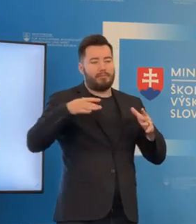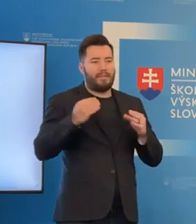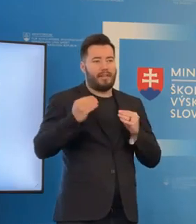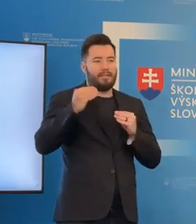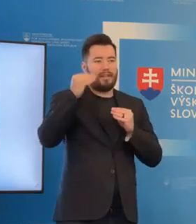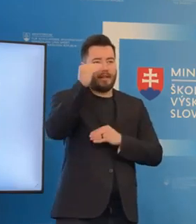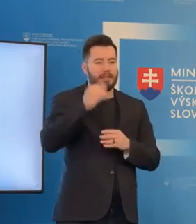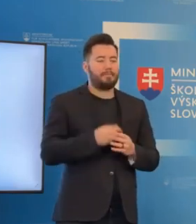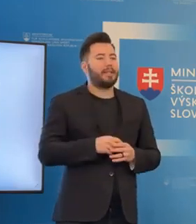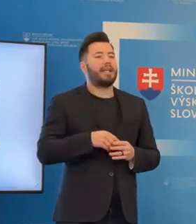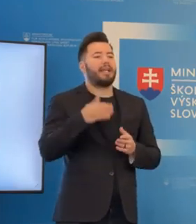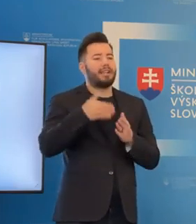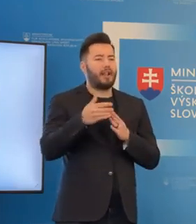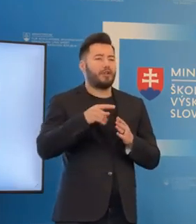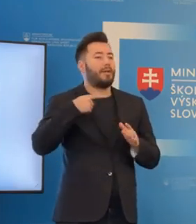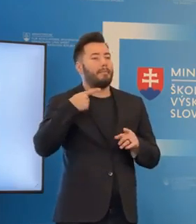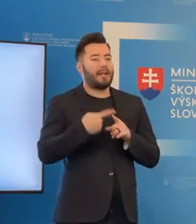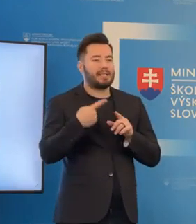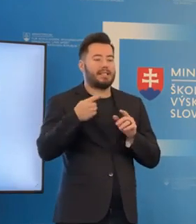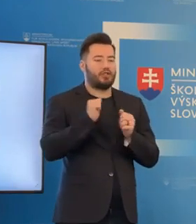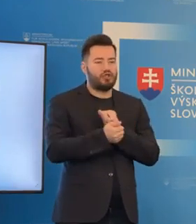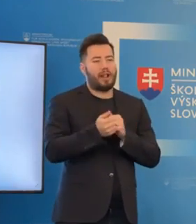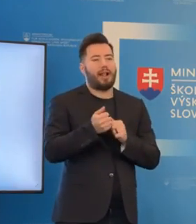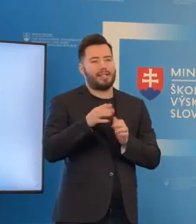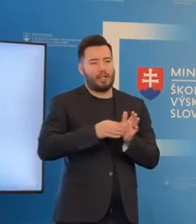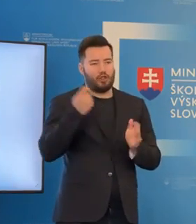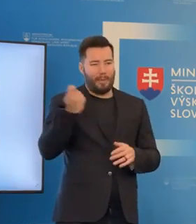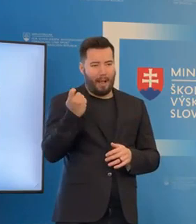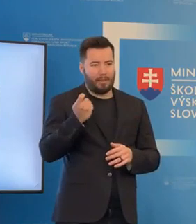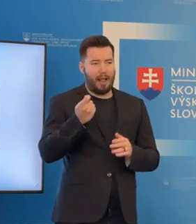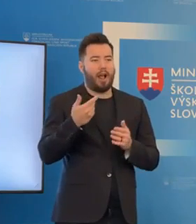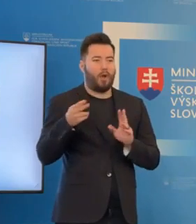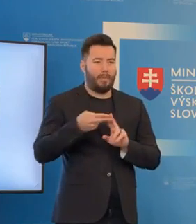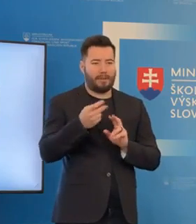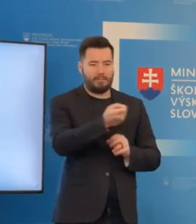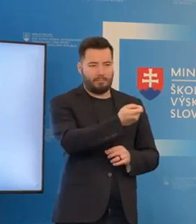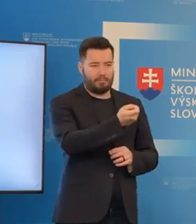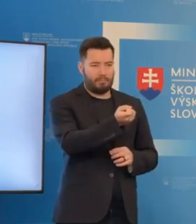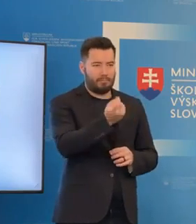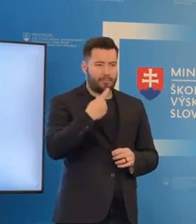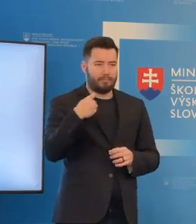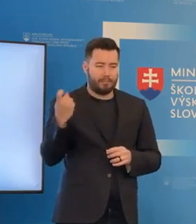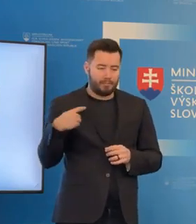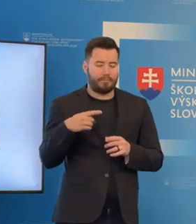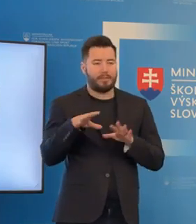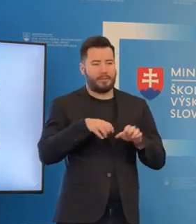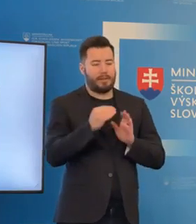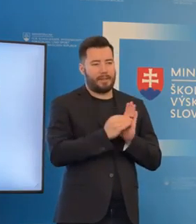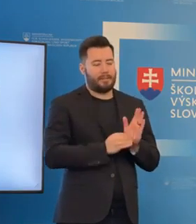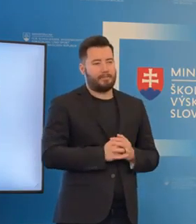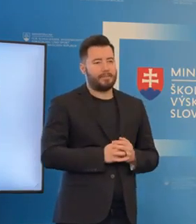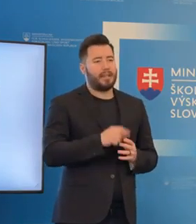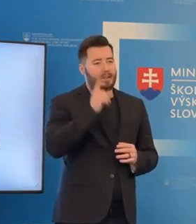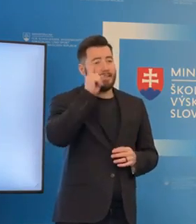hovoril, na začiatku apríla. Keďže viete, že žiaci s rodinami utekajú pred vojnou